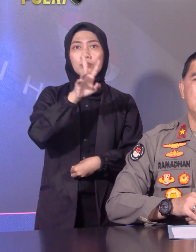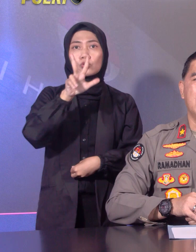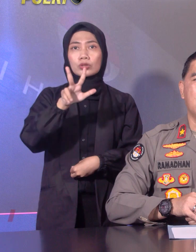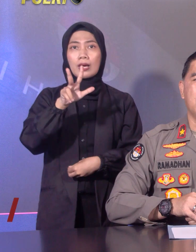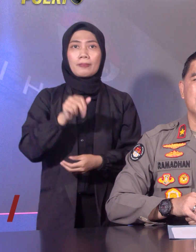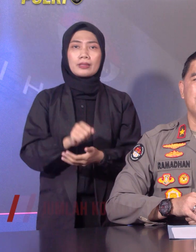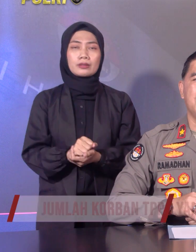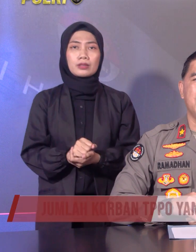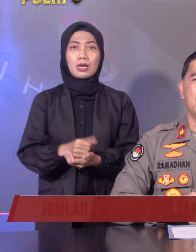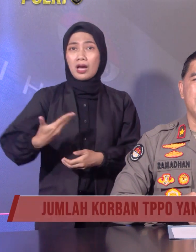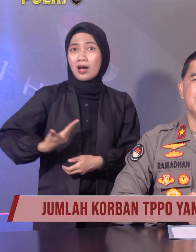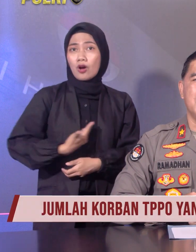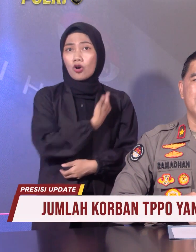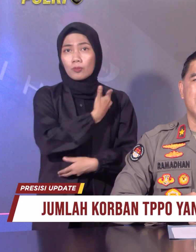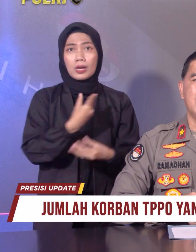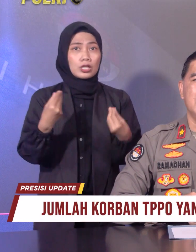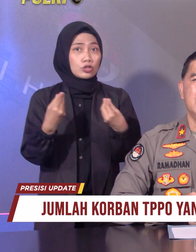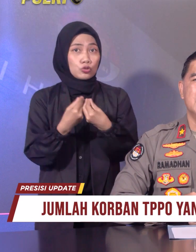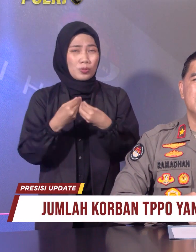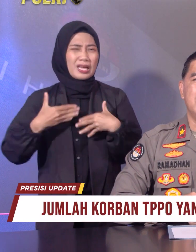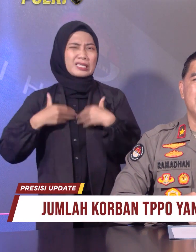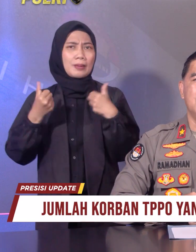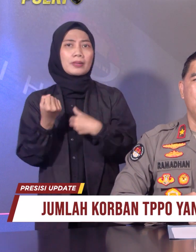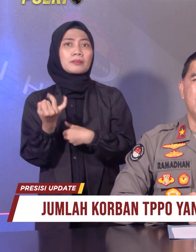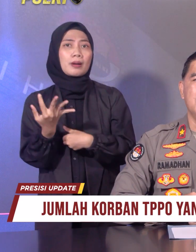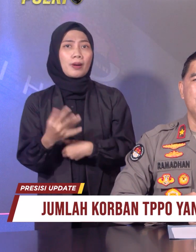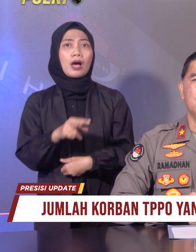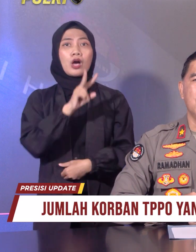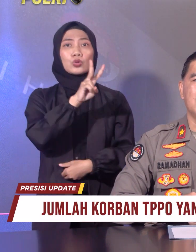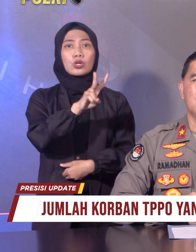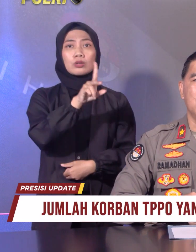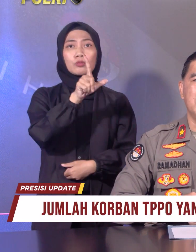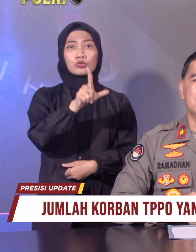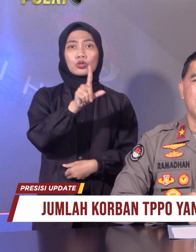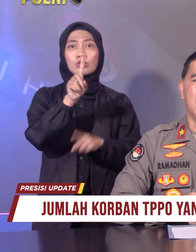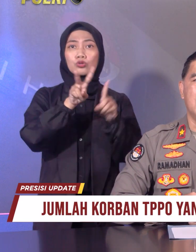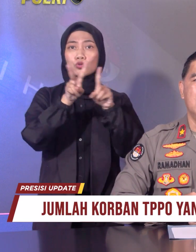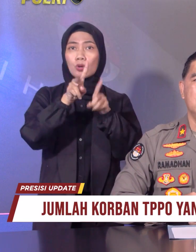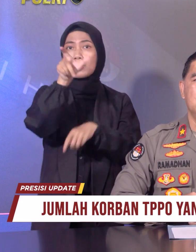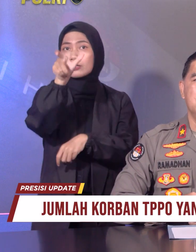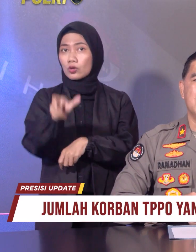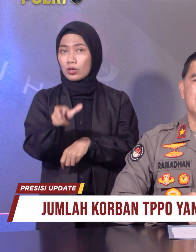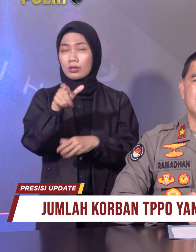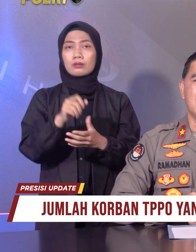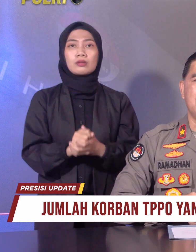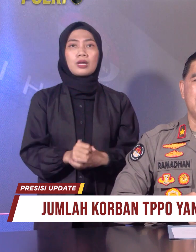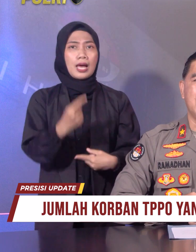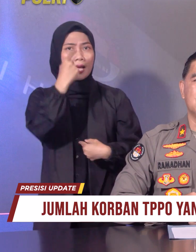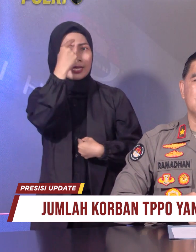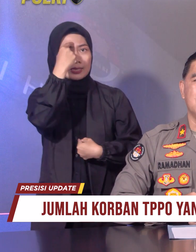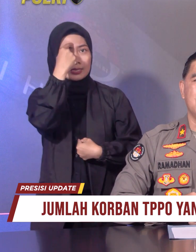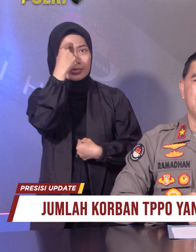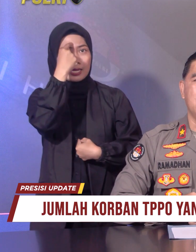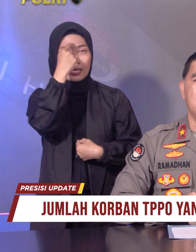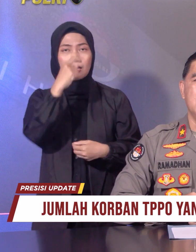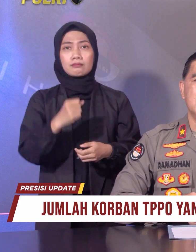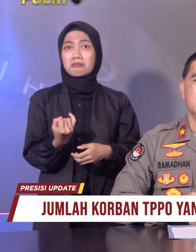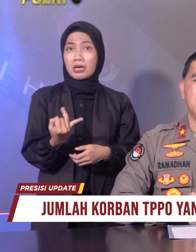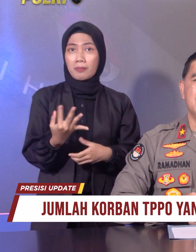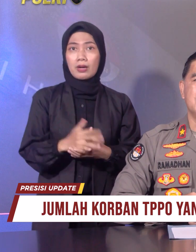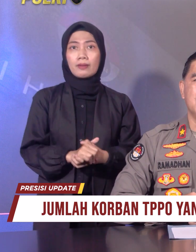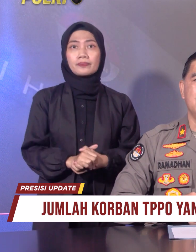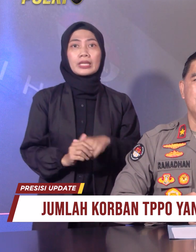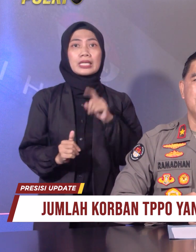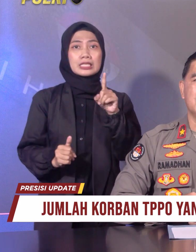Jumlah korban TPPO yang diselamatkan sebanyak 2.712 orang. Jumlah tersangka pada kasus TPPO